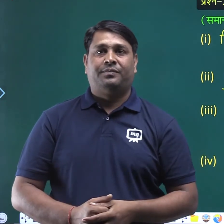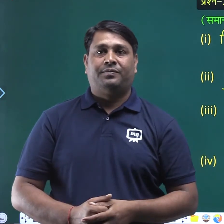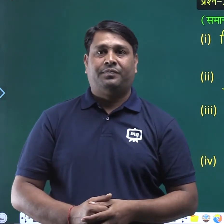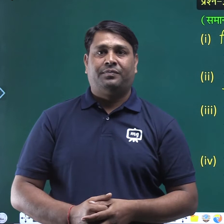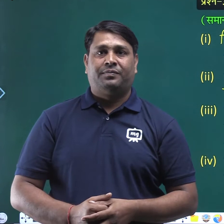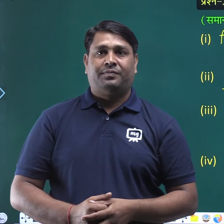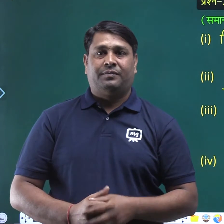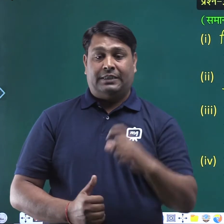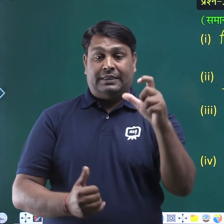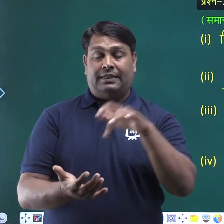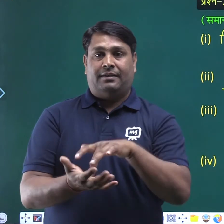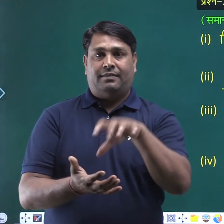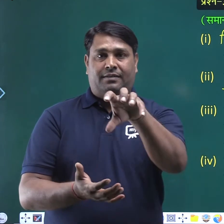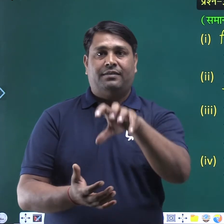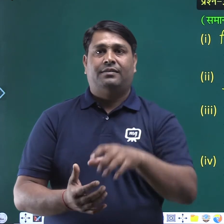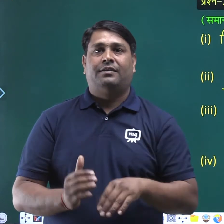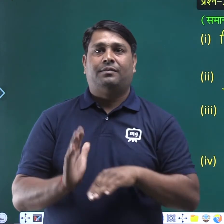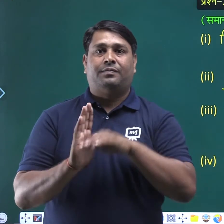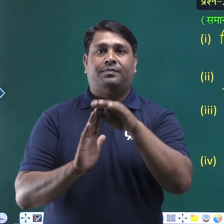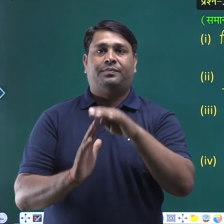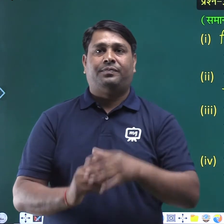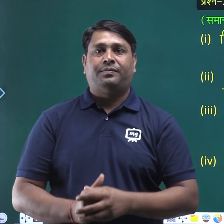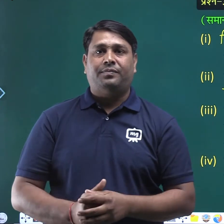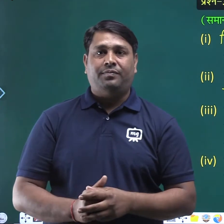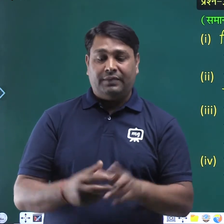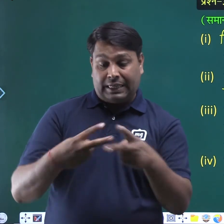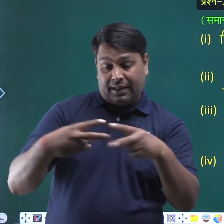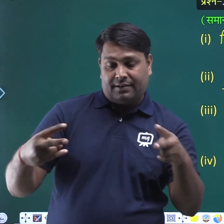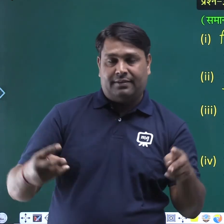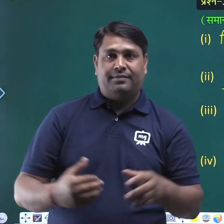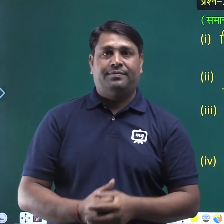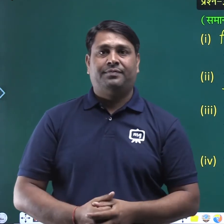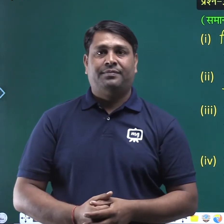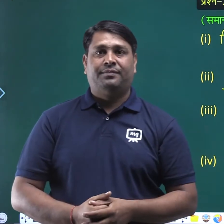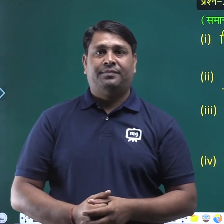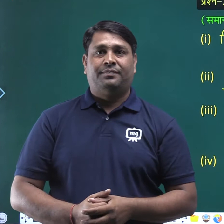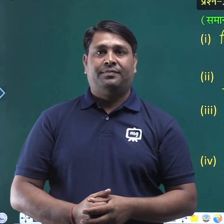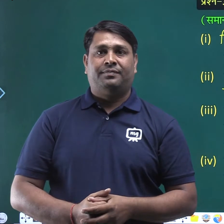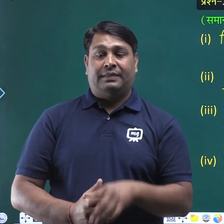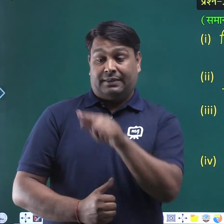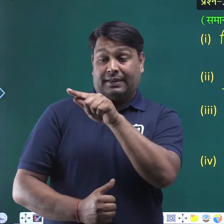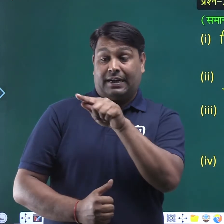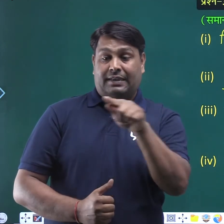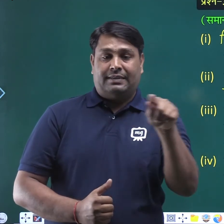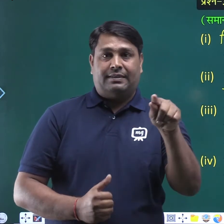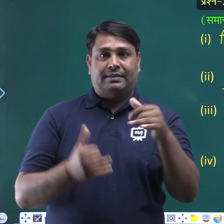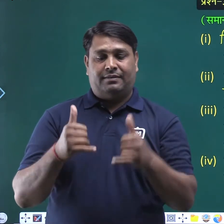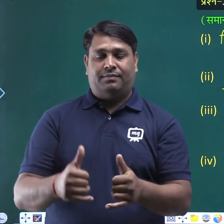केंदरिस्तर पर अलग-अलग डैश है